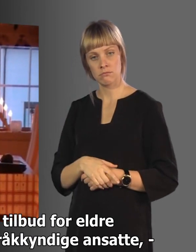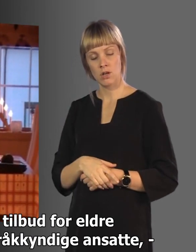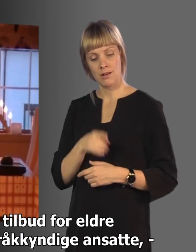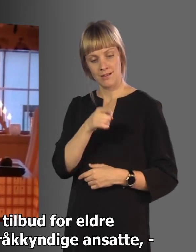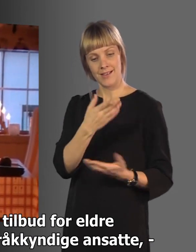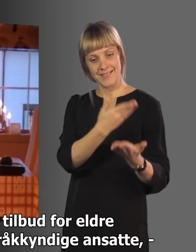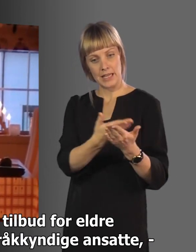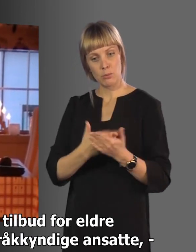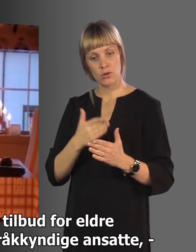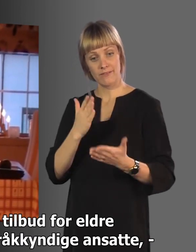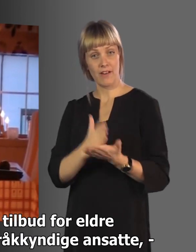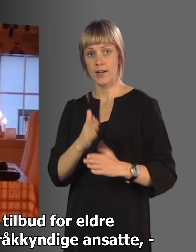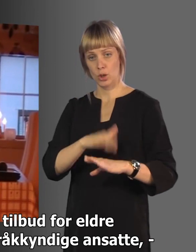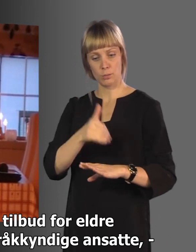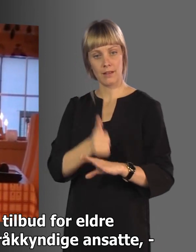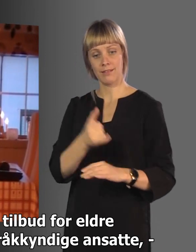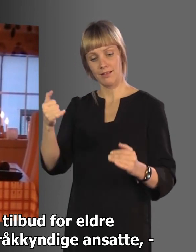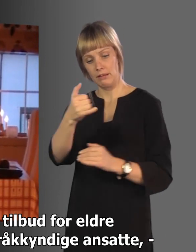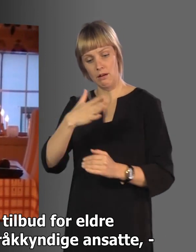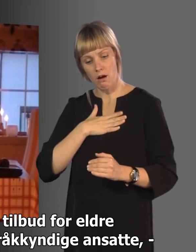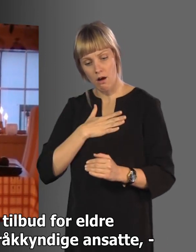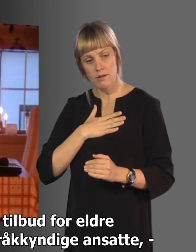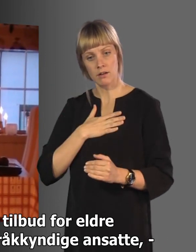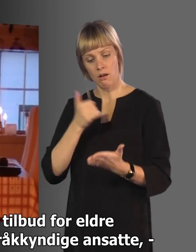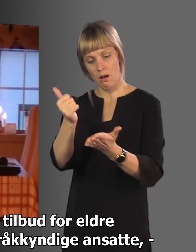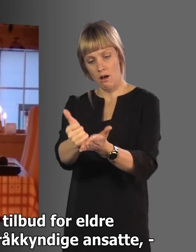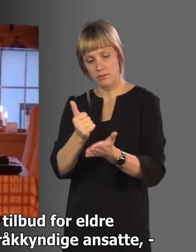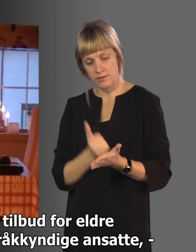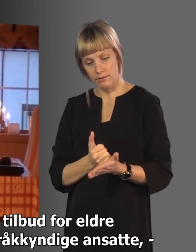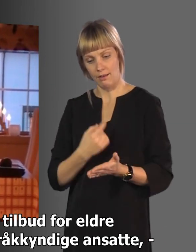på plass tilbud for eldre døve, hvor det er